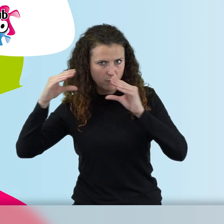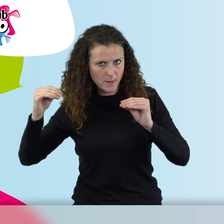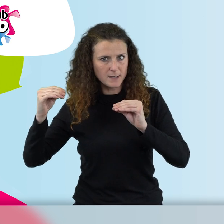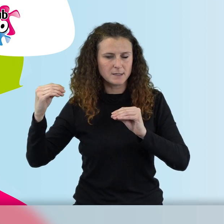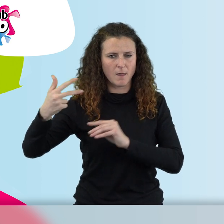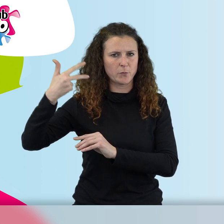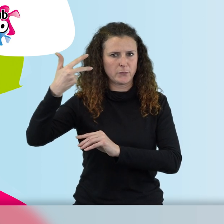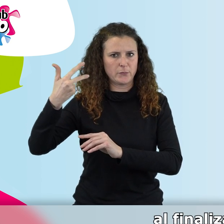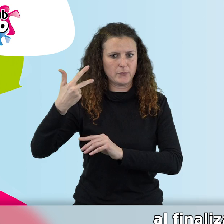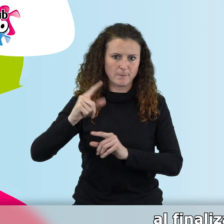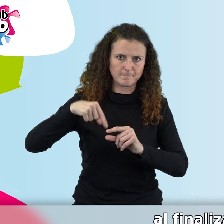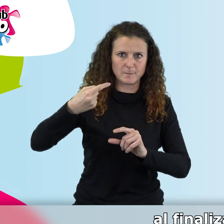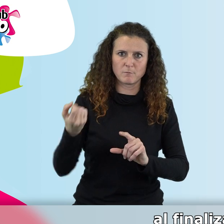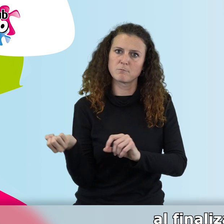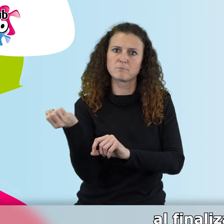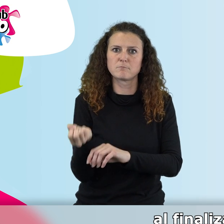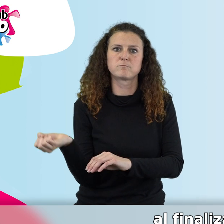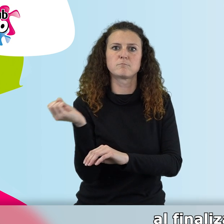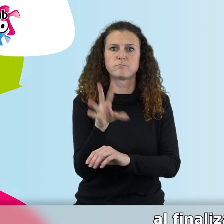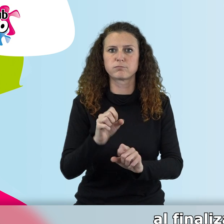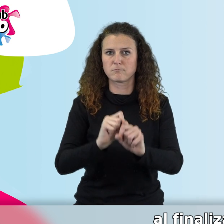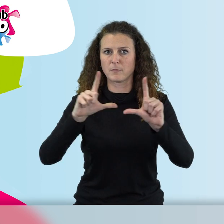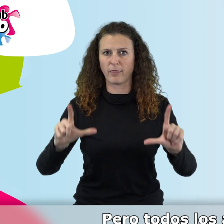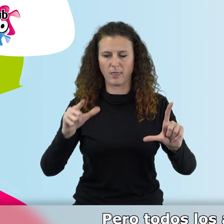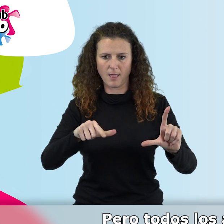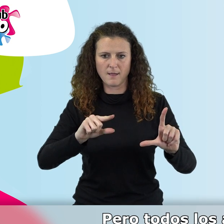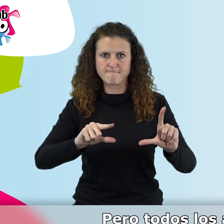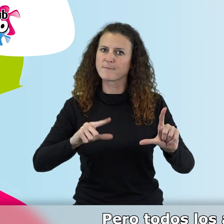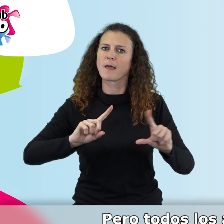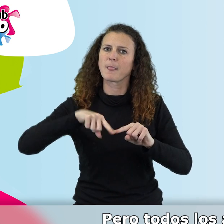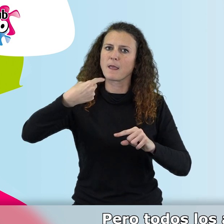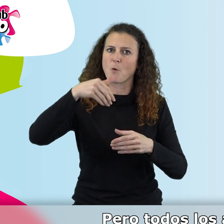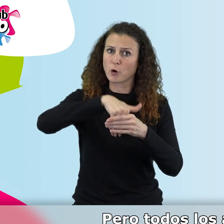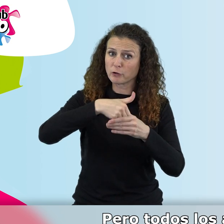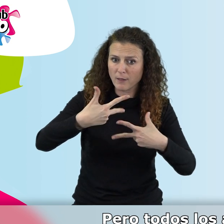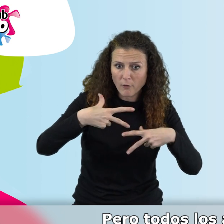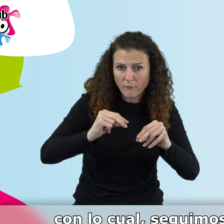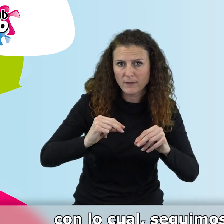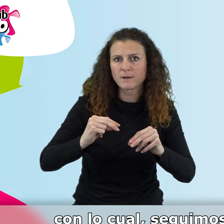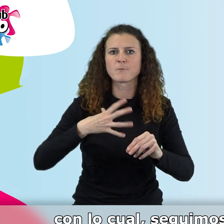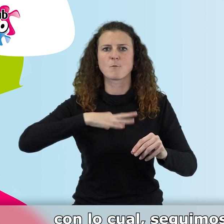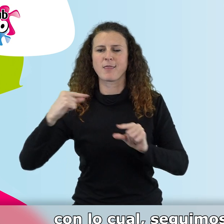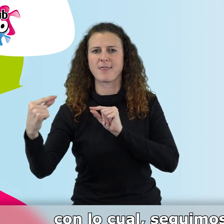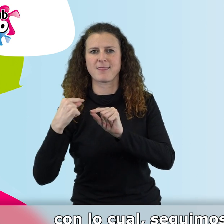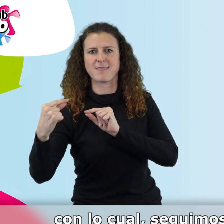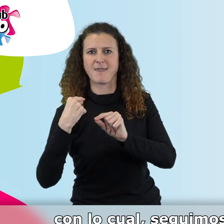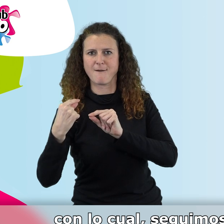un debate con el profesor a finalizar cada uno de los contenidos. Pero todos los alumnos asisten a un aula, con lo cual seguimos manteniendo